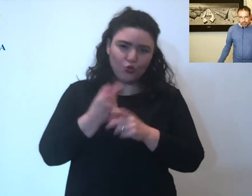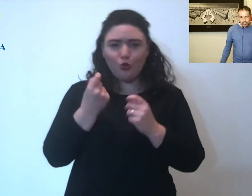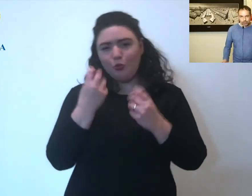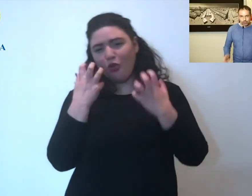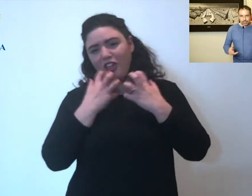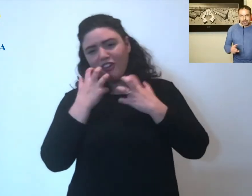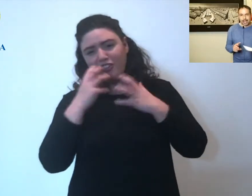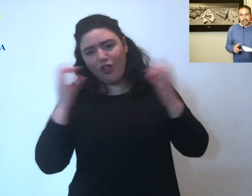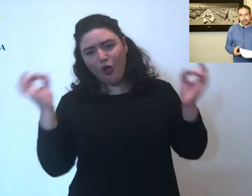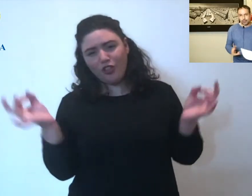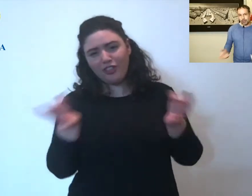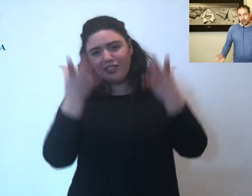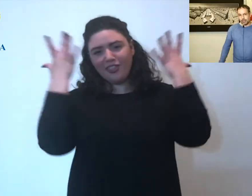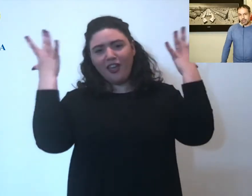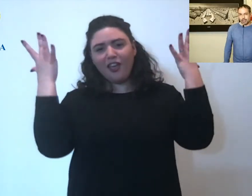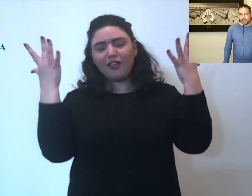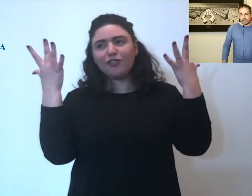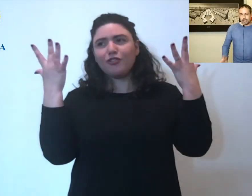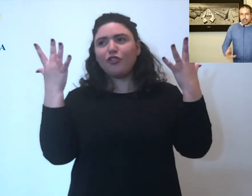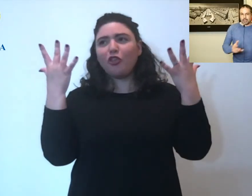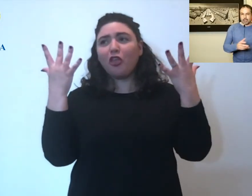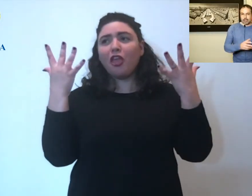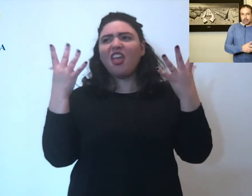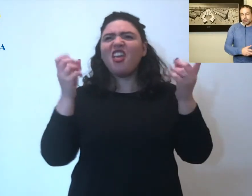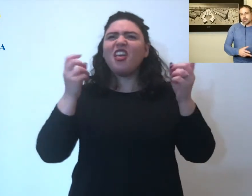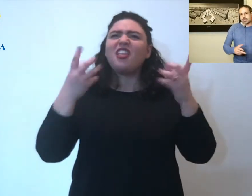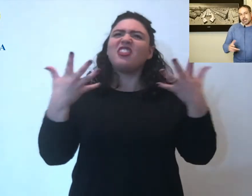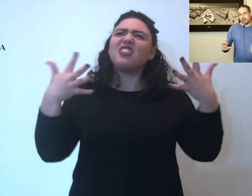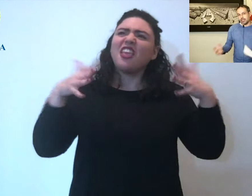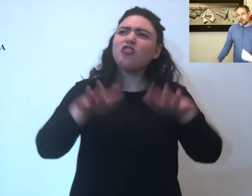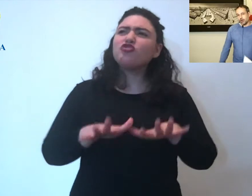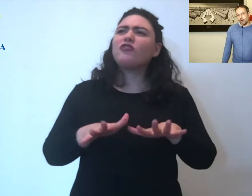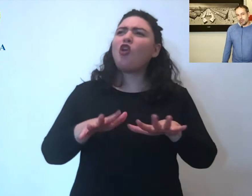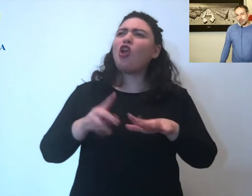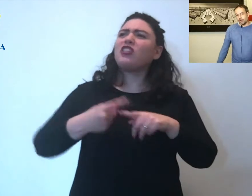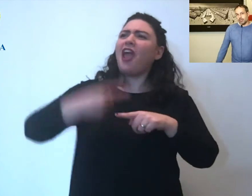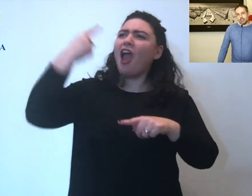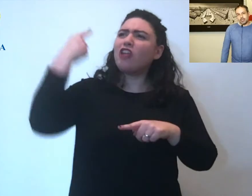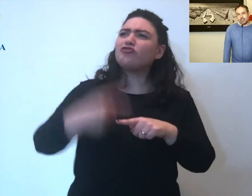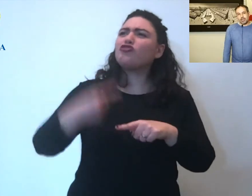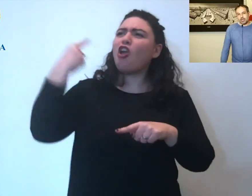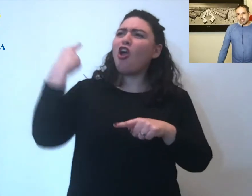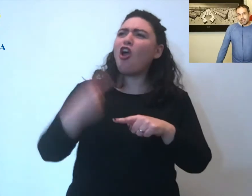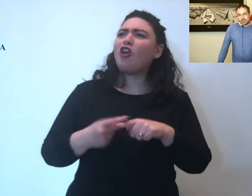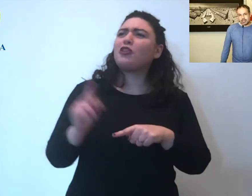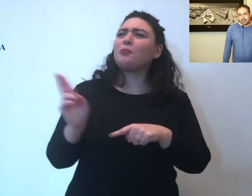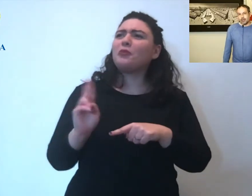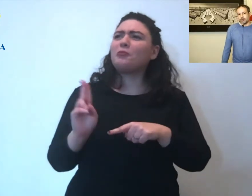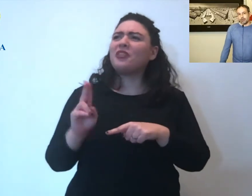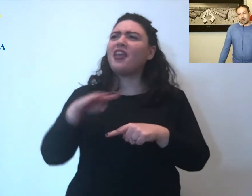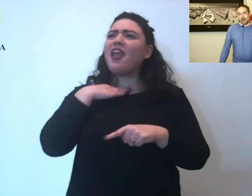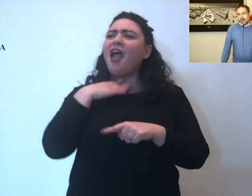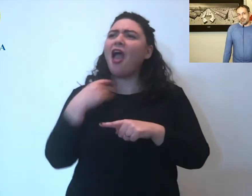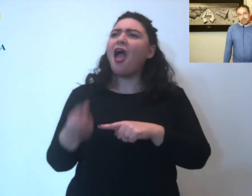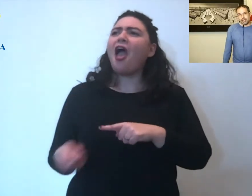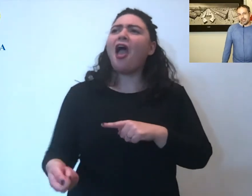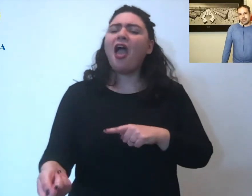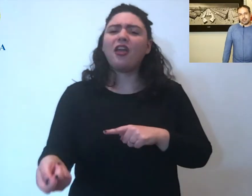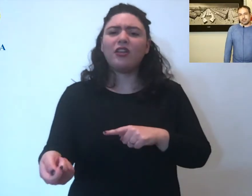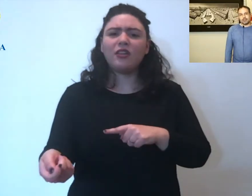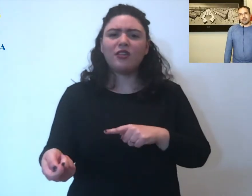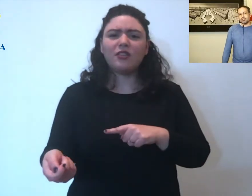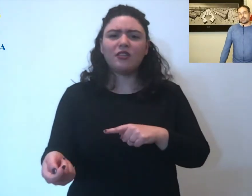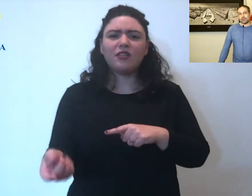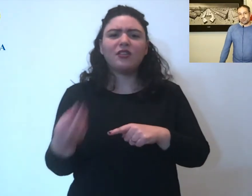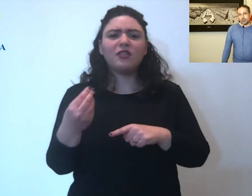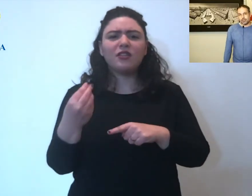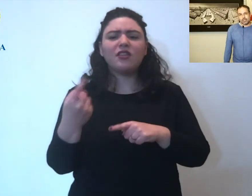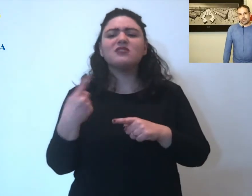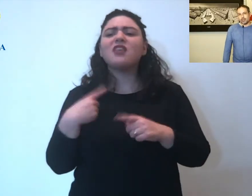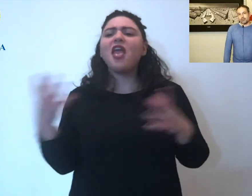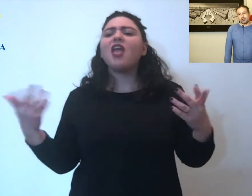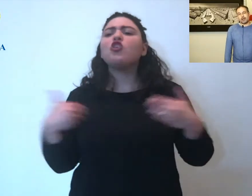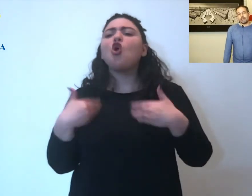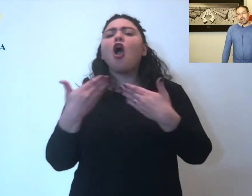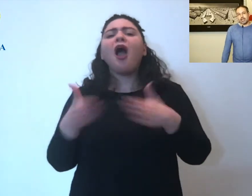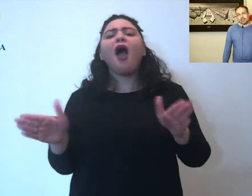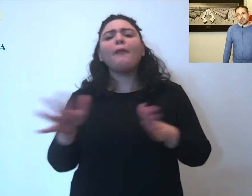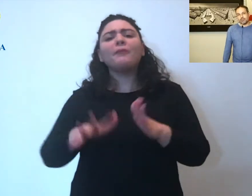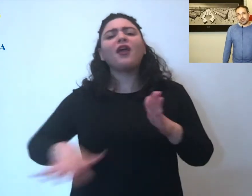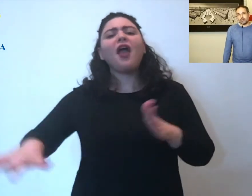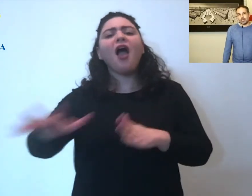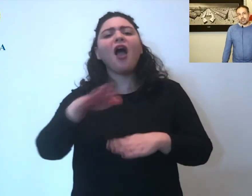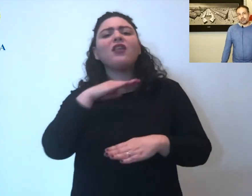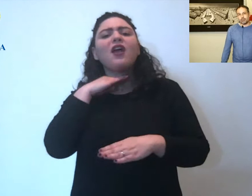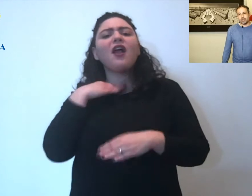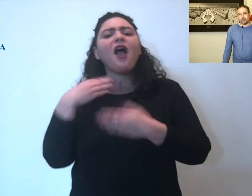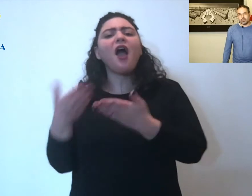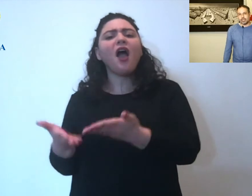facciamo un sorriso ogni tanto lo sgambatoio se uno lo apre nessuno mi assicurerà